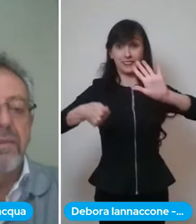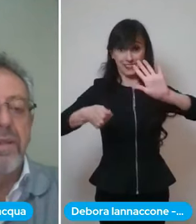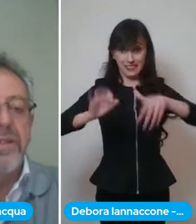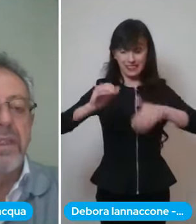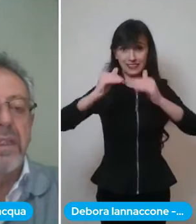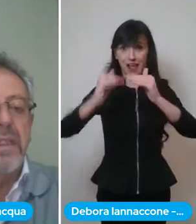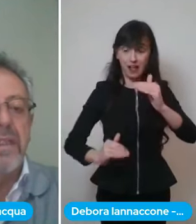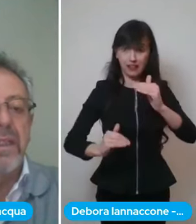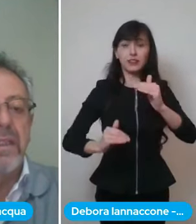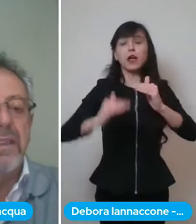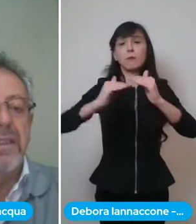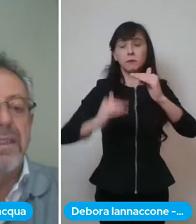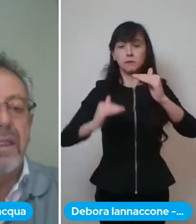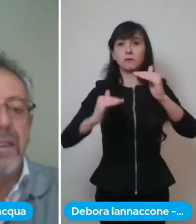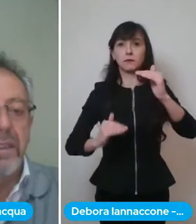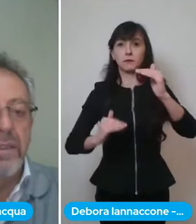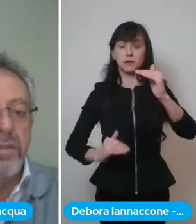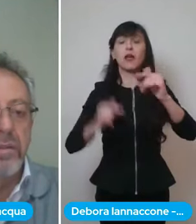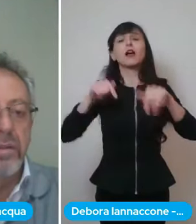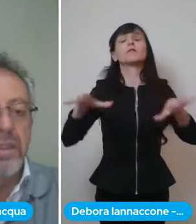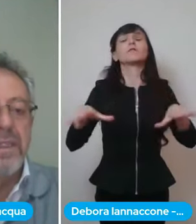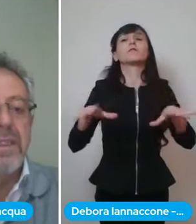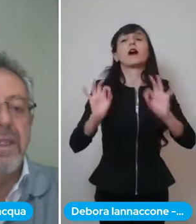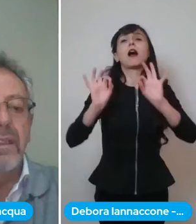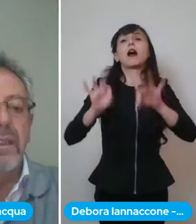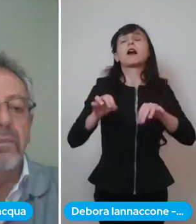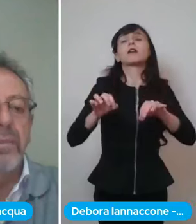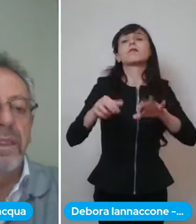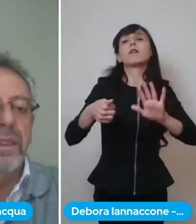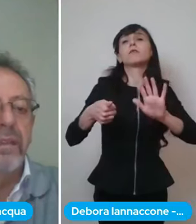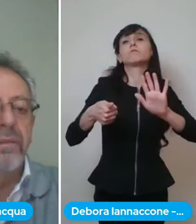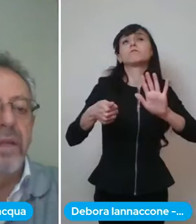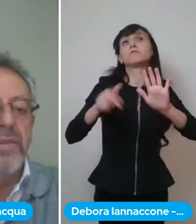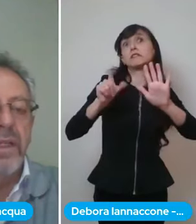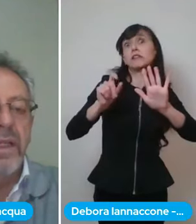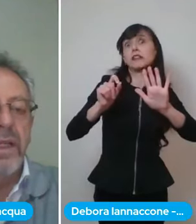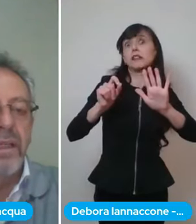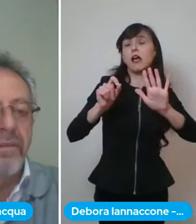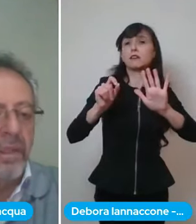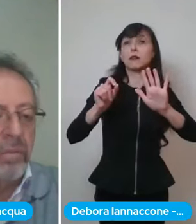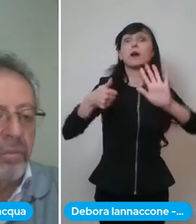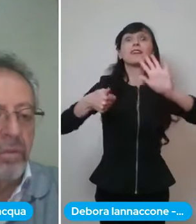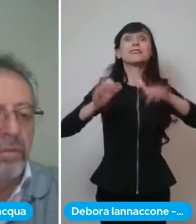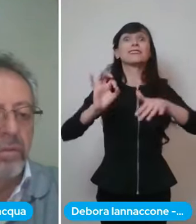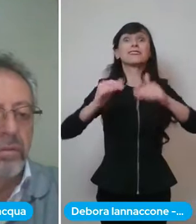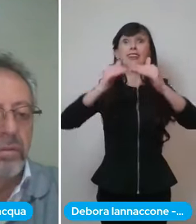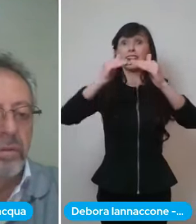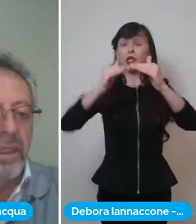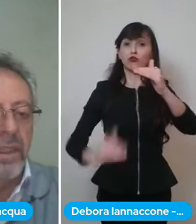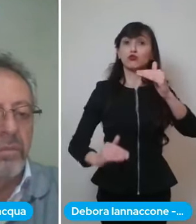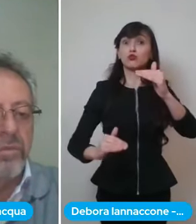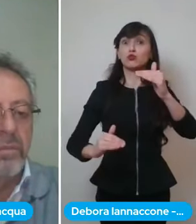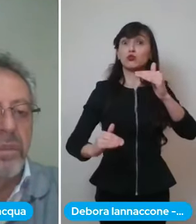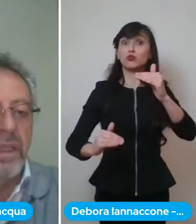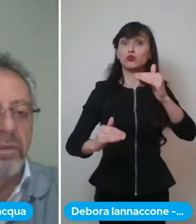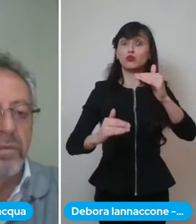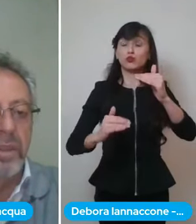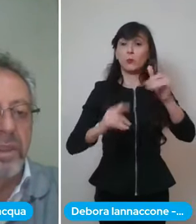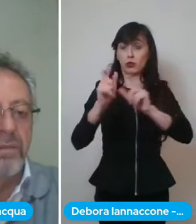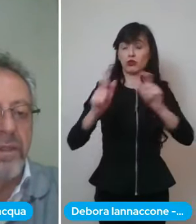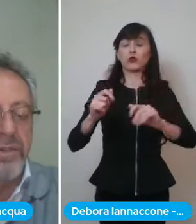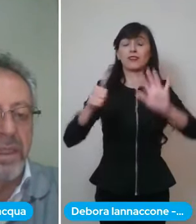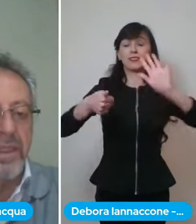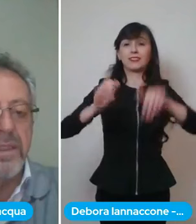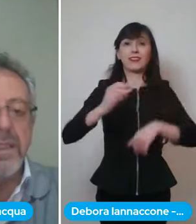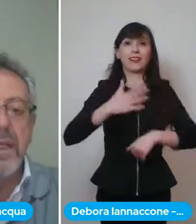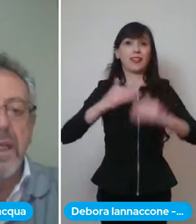fermati alla fascia di età 70, 60 e al di sotto dei 60 per cercare di dare la possibilità a